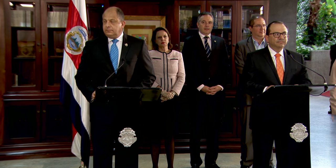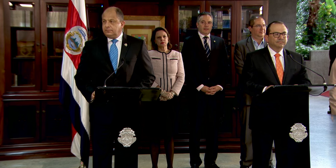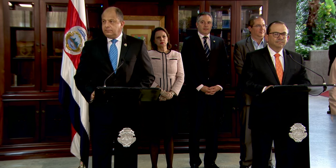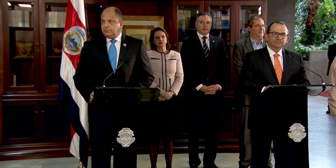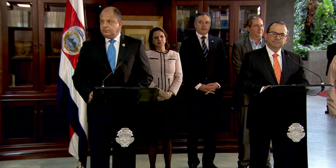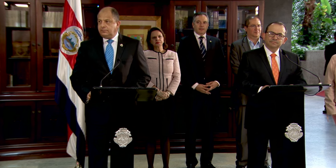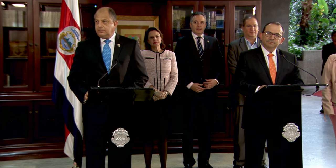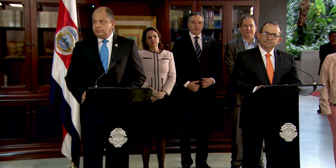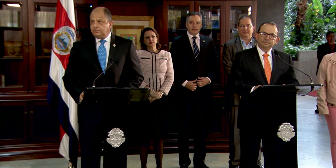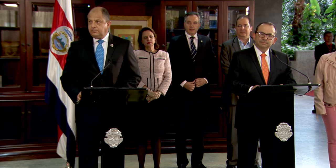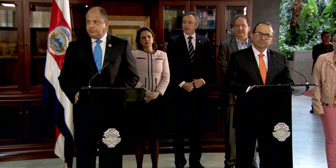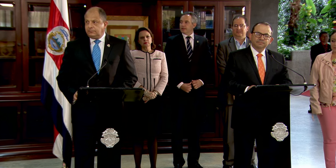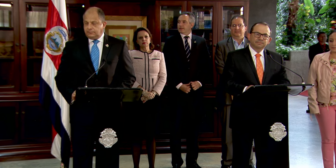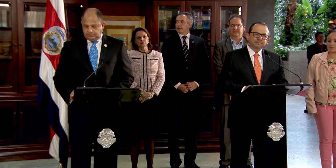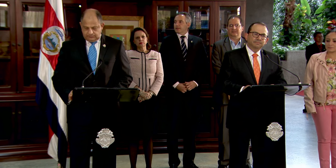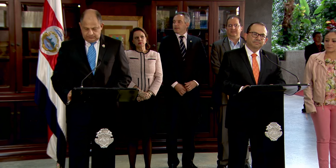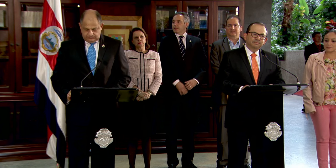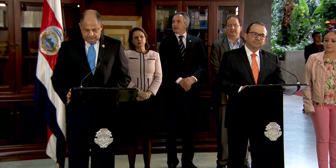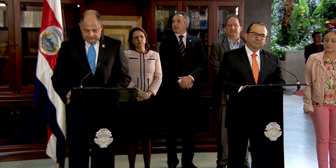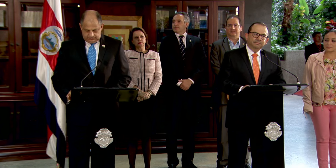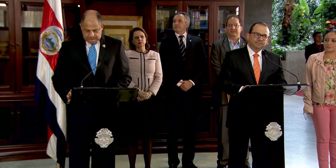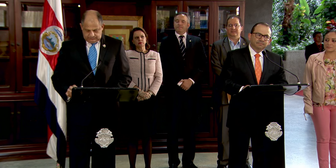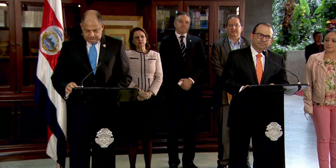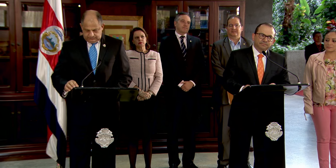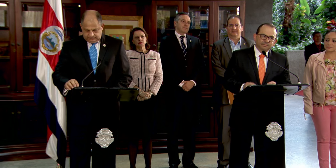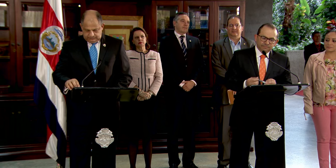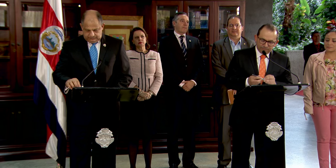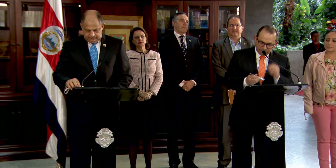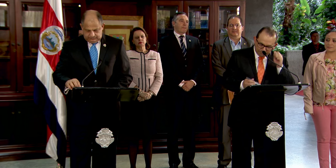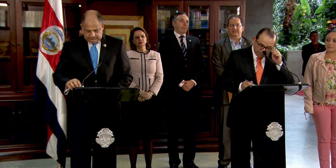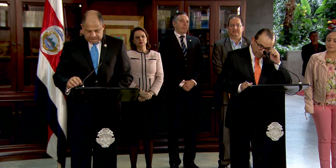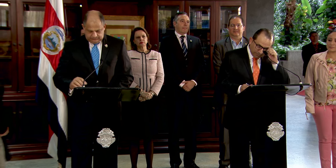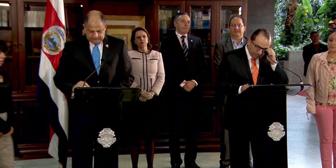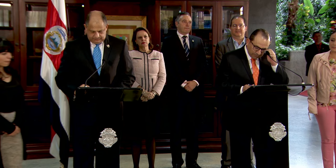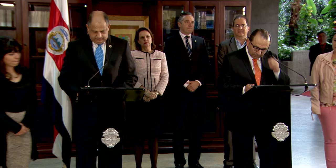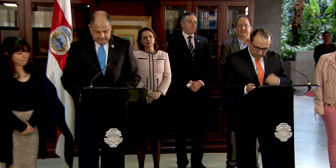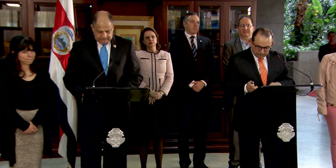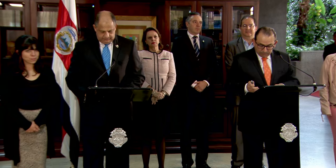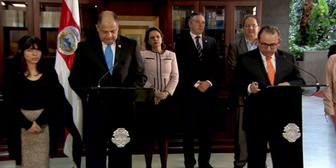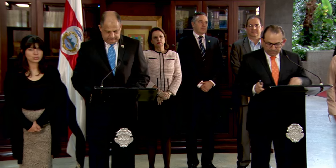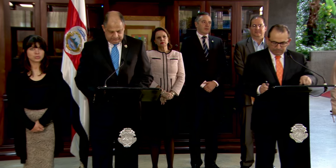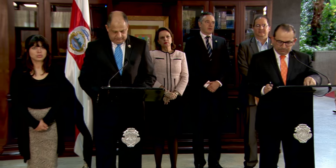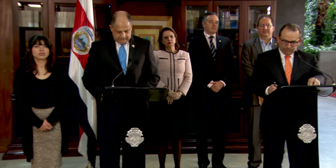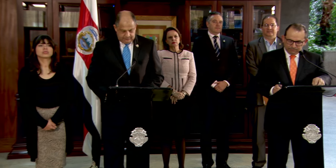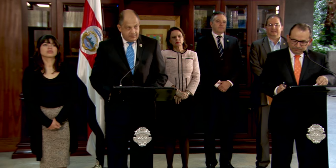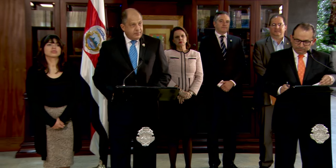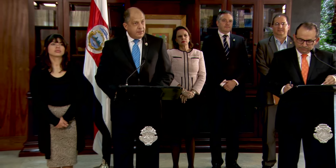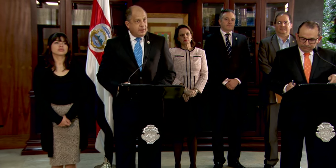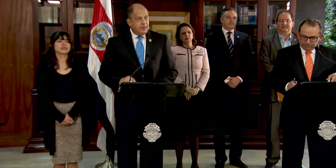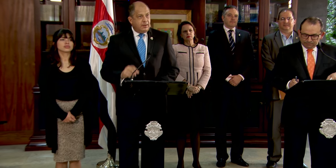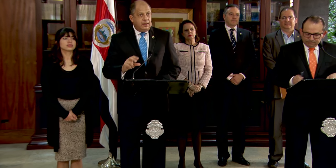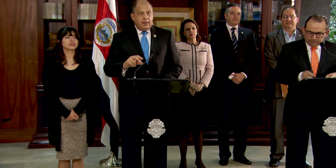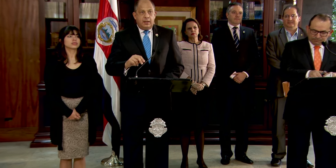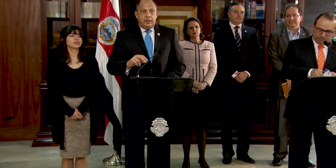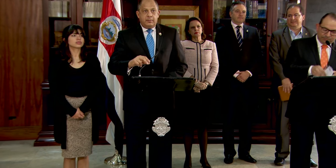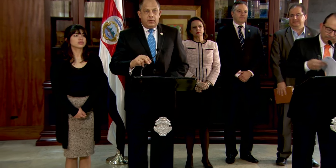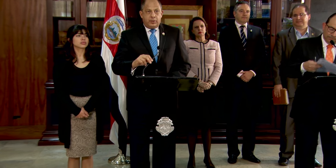declaración, escucharemos el mensaje del señor presidente de la República, el señor Luis Guillermo Solís Rivera.